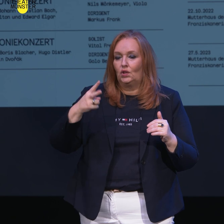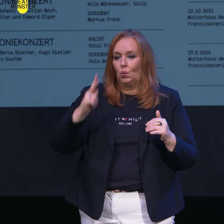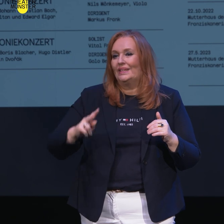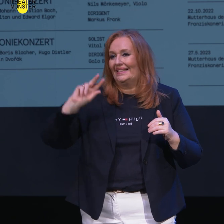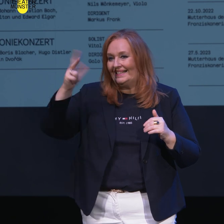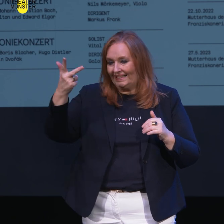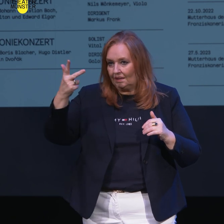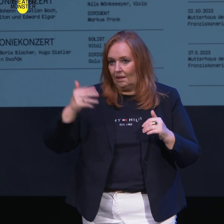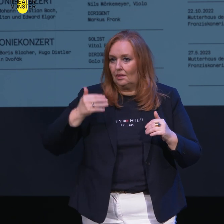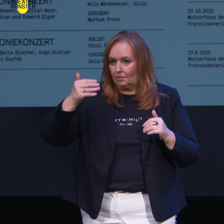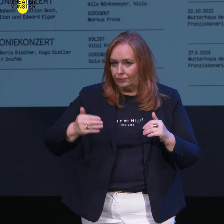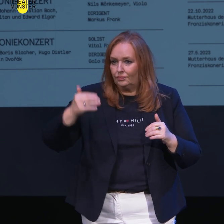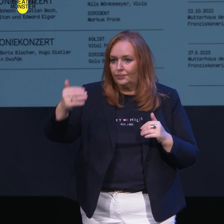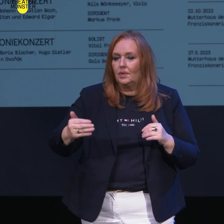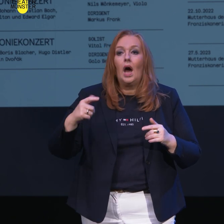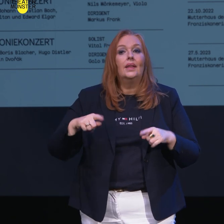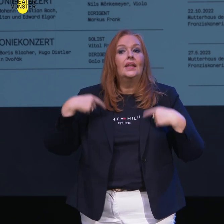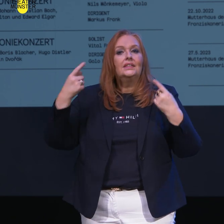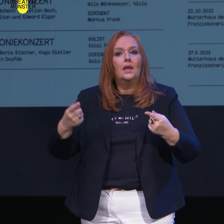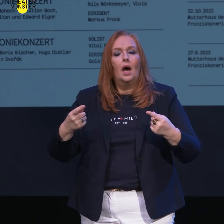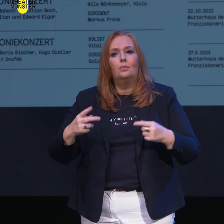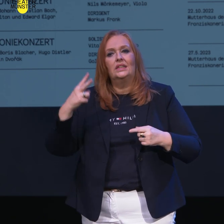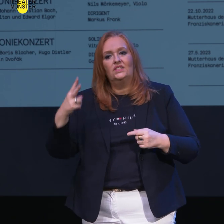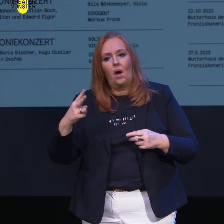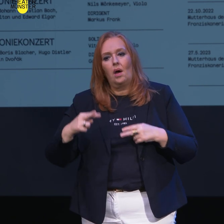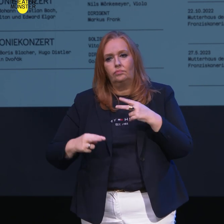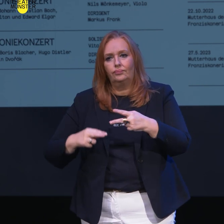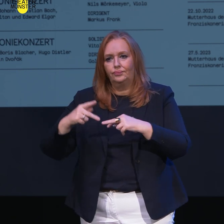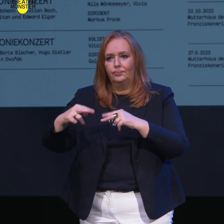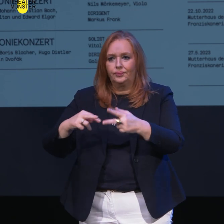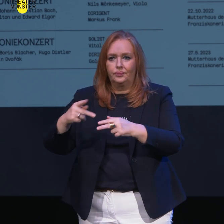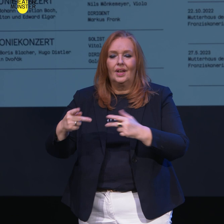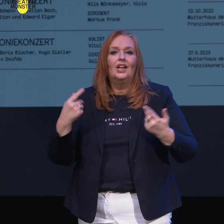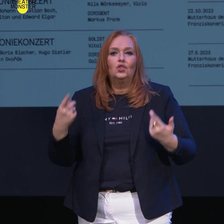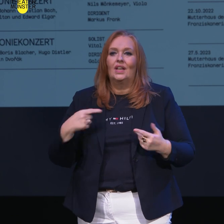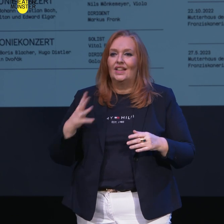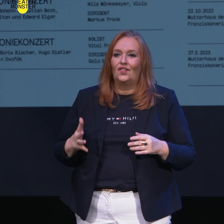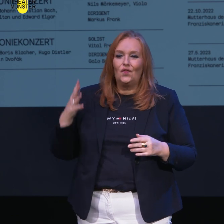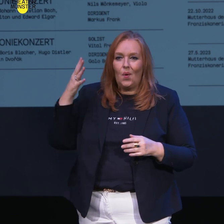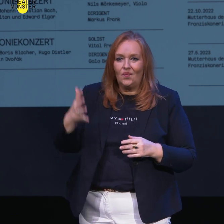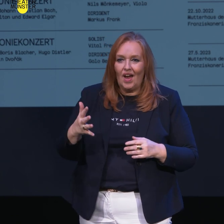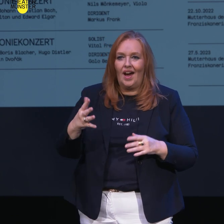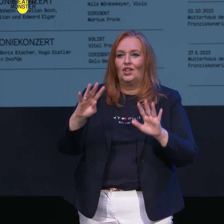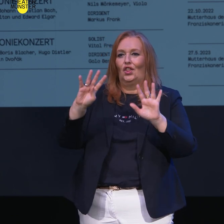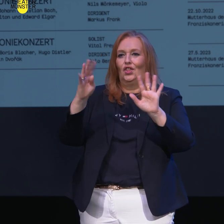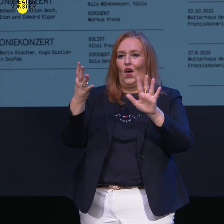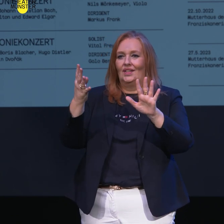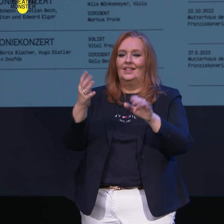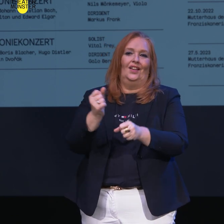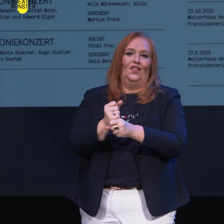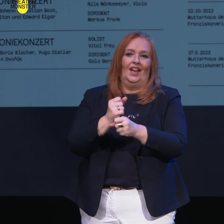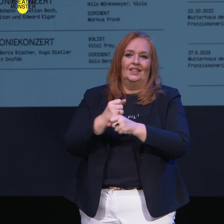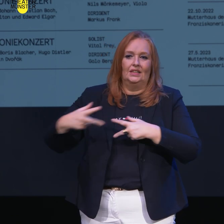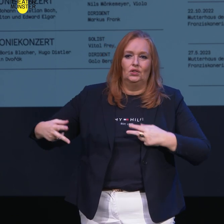Fortsetzung finden wird. Auch in den kommenden Jahren jeweils zwei Bruckner- Sinfonien, sodass wir dann in fünf Jahren mit der neunten den Zyklus